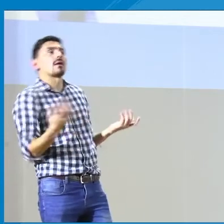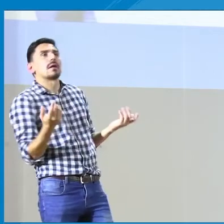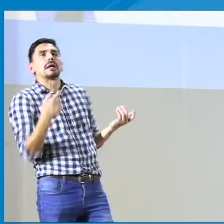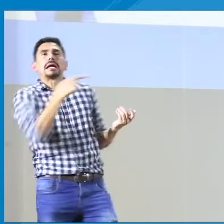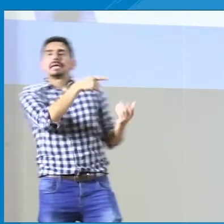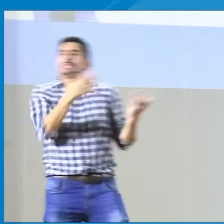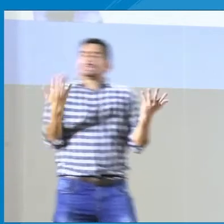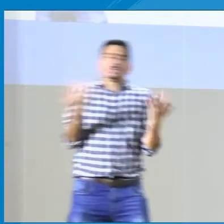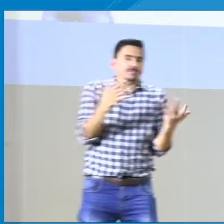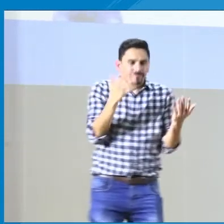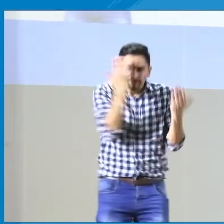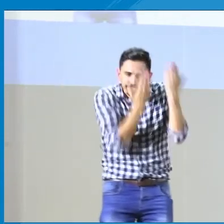barreras.